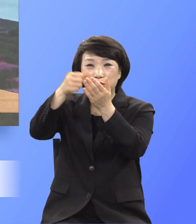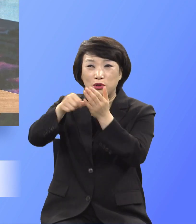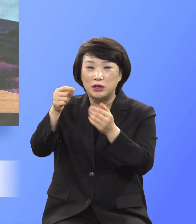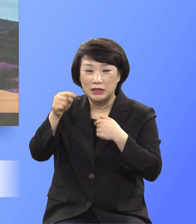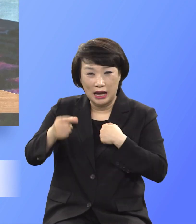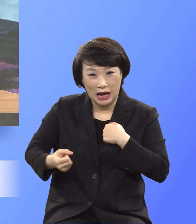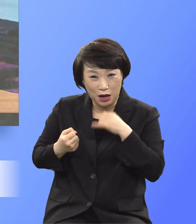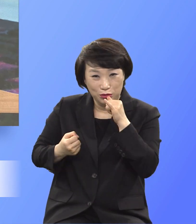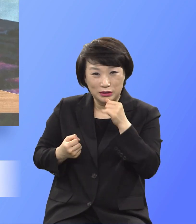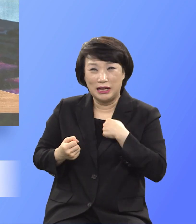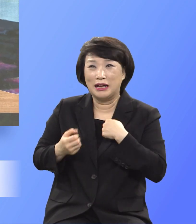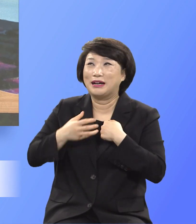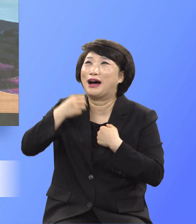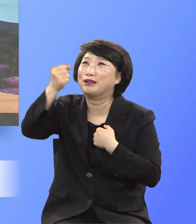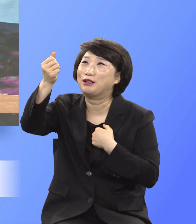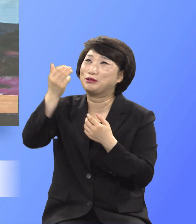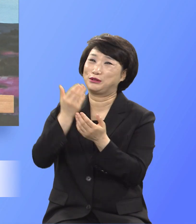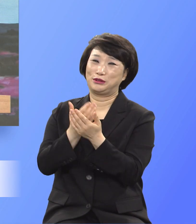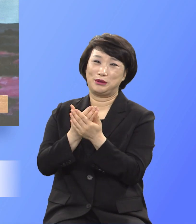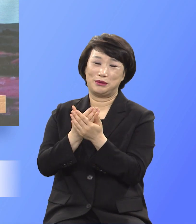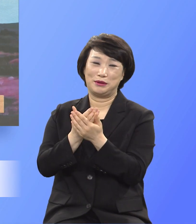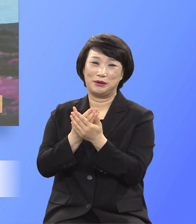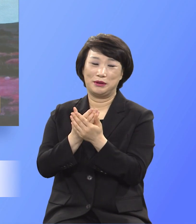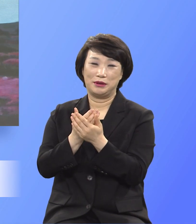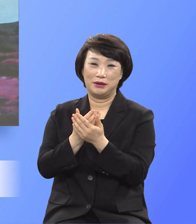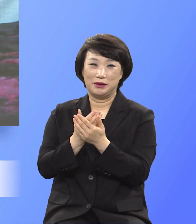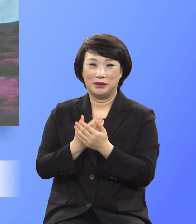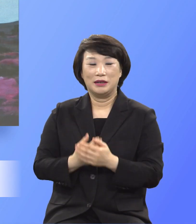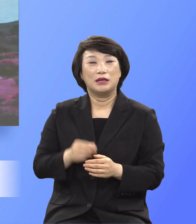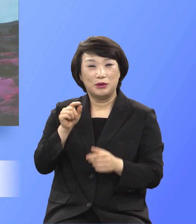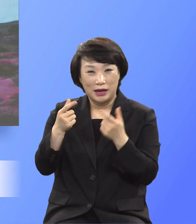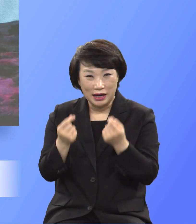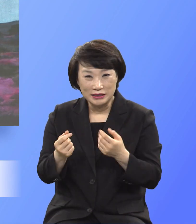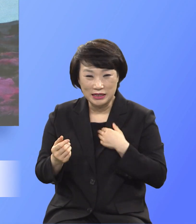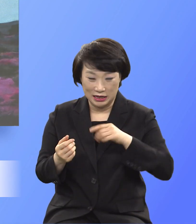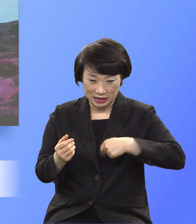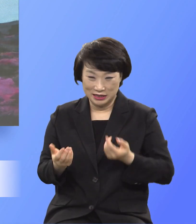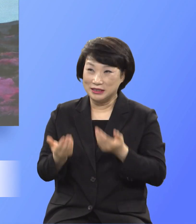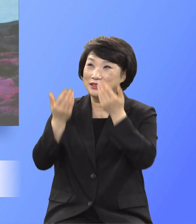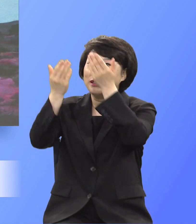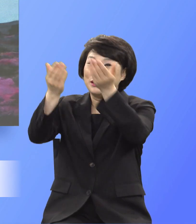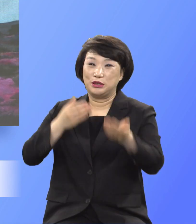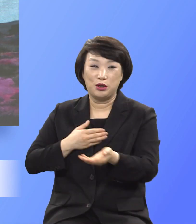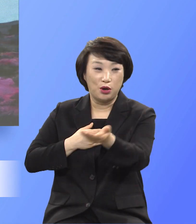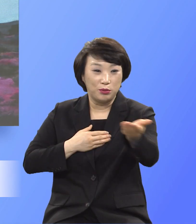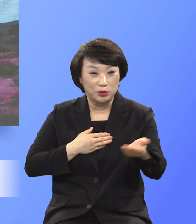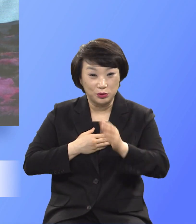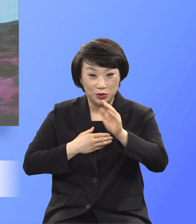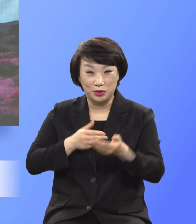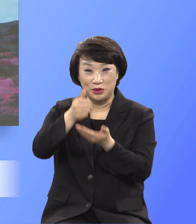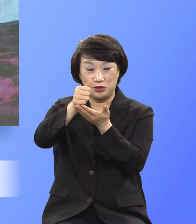있으니 받으시옵소서 이렇게 올려드리는 여러분 되기를 주님의 이름으로 추간합니다